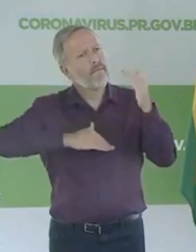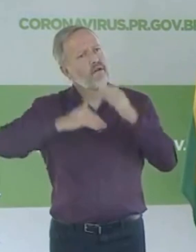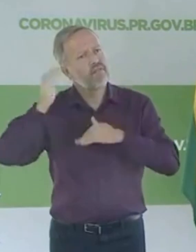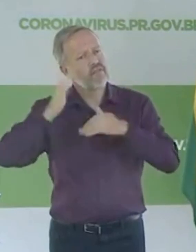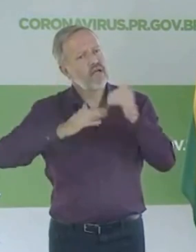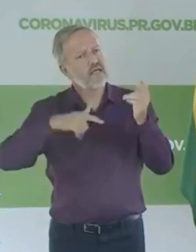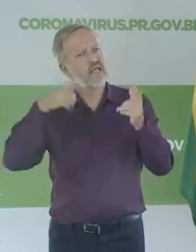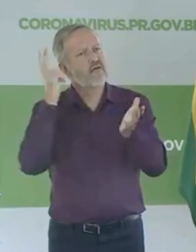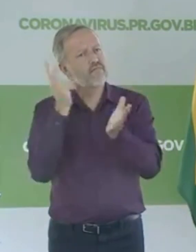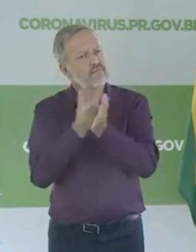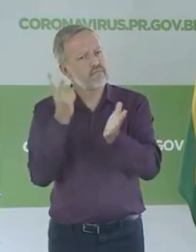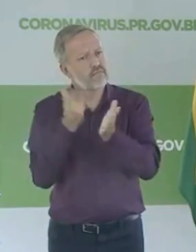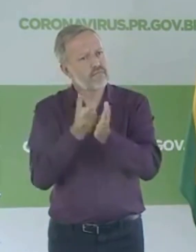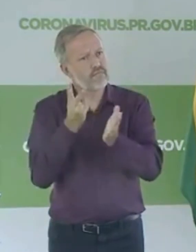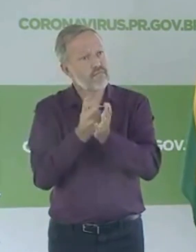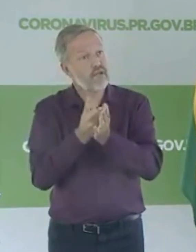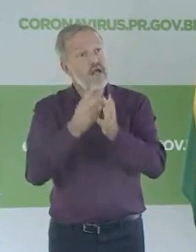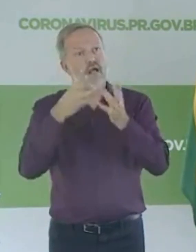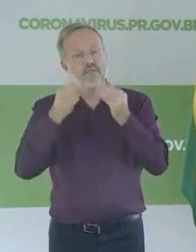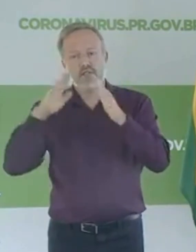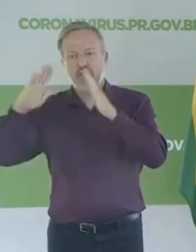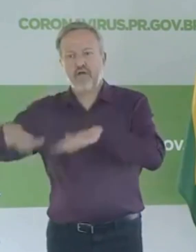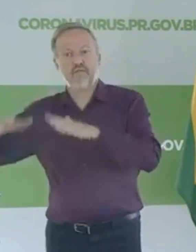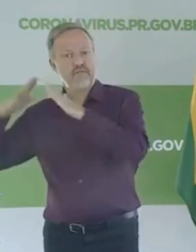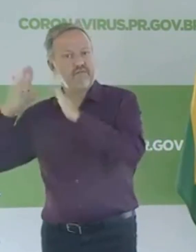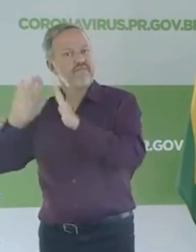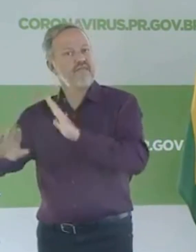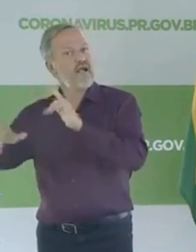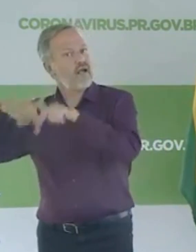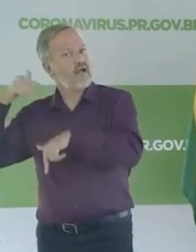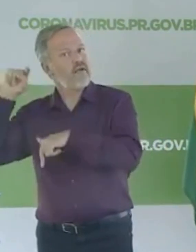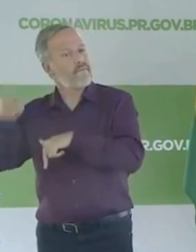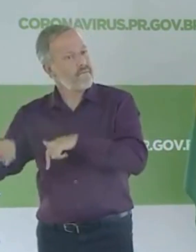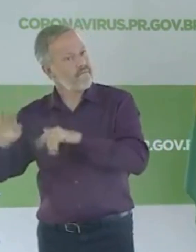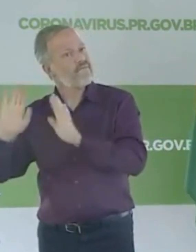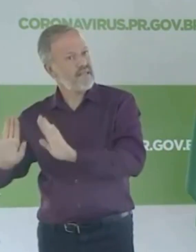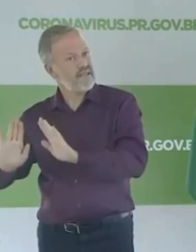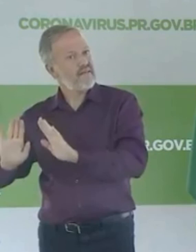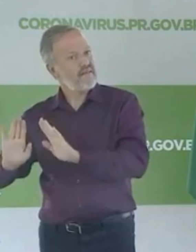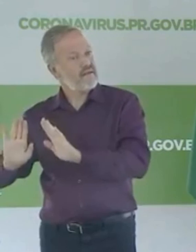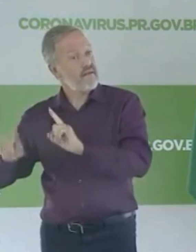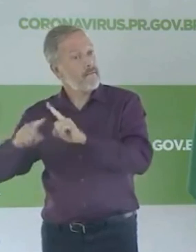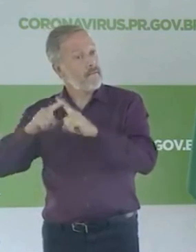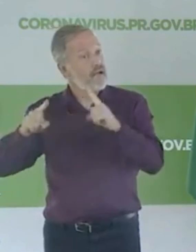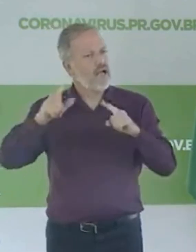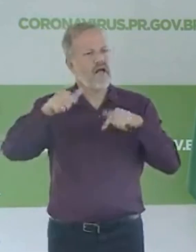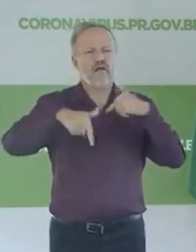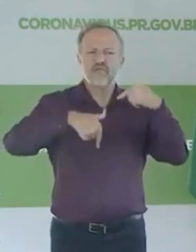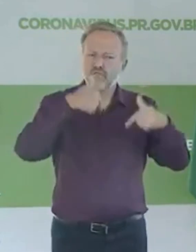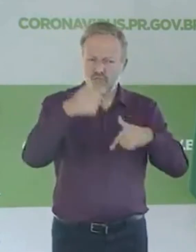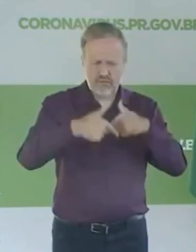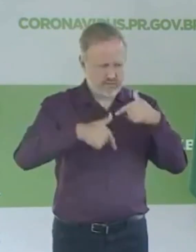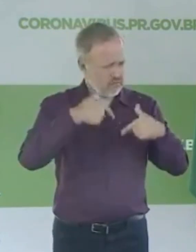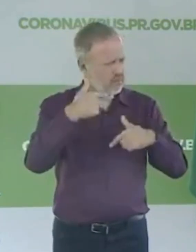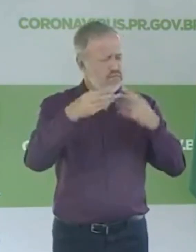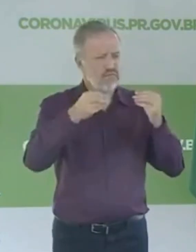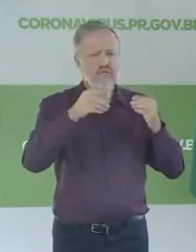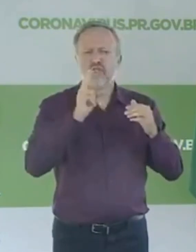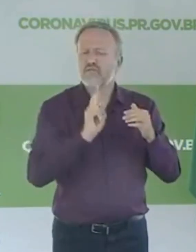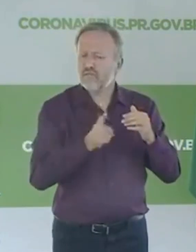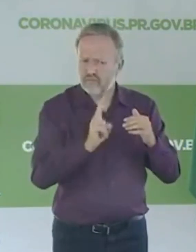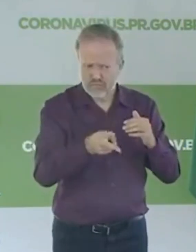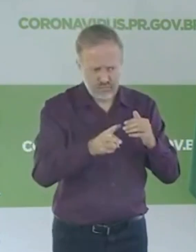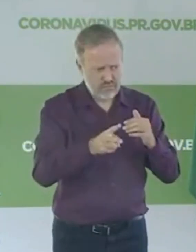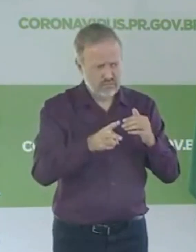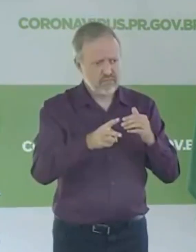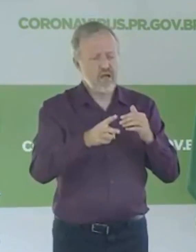param. Tem muita gente que pode ficar em casa e trabalhar de casa e que pode até parar, mas tem muita gente que não pode parar. E nesse caso são